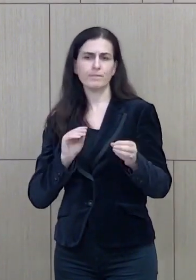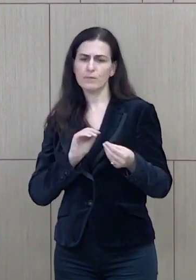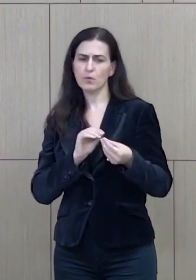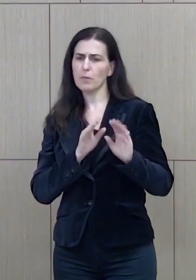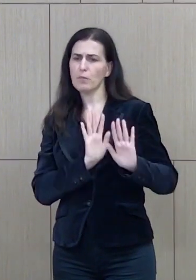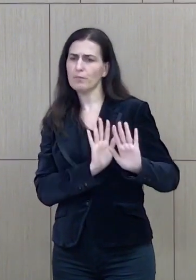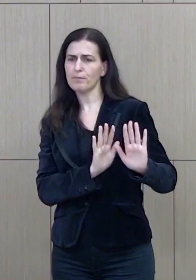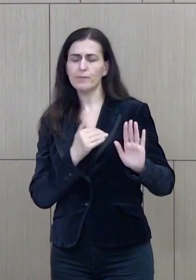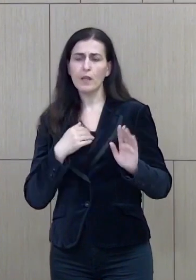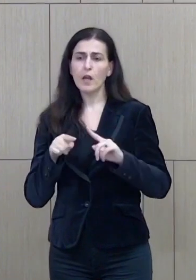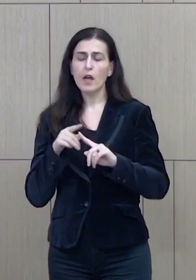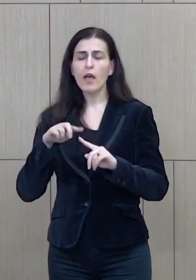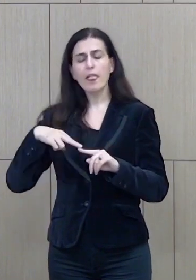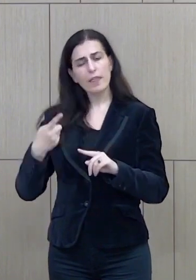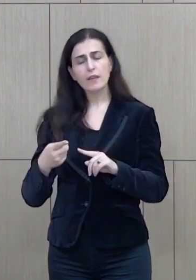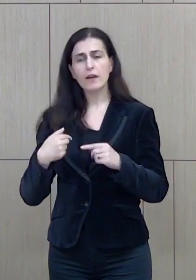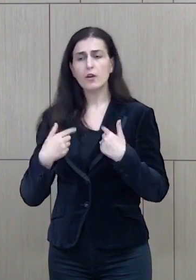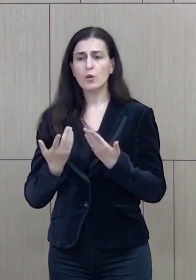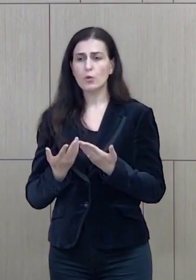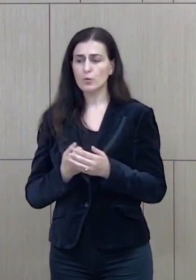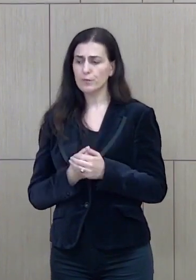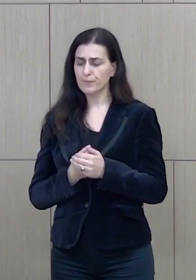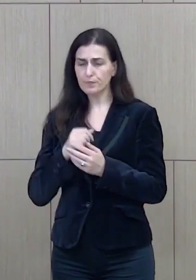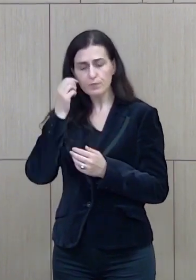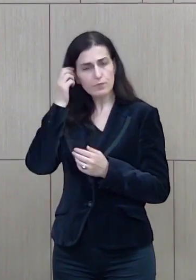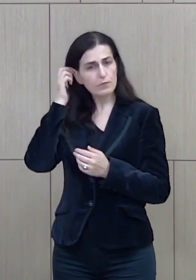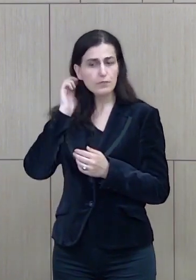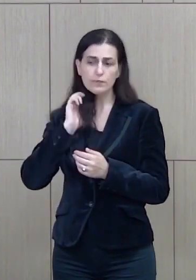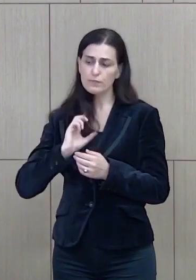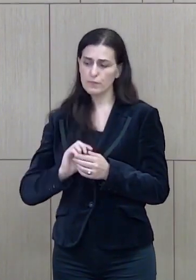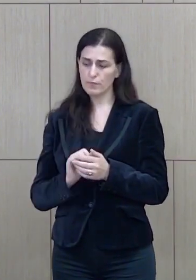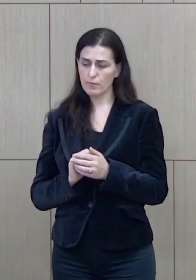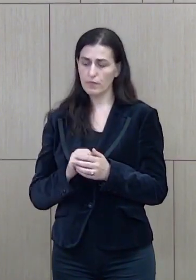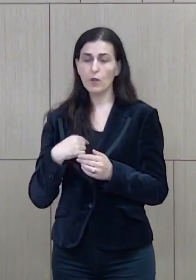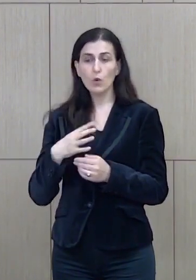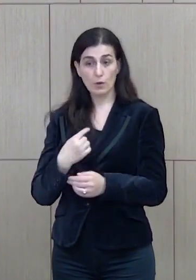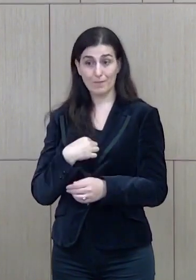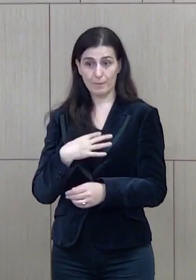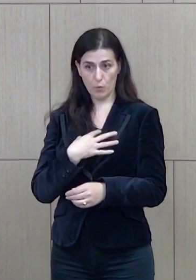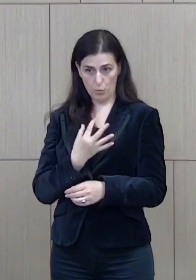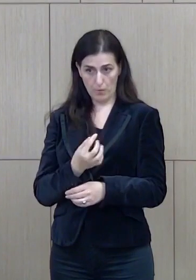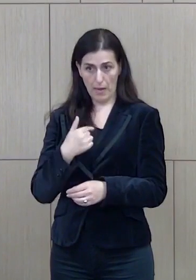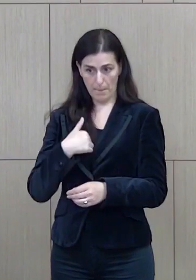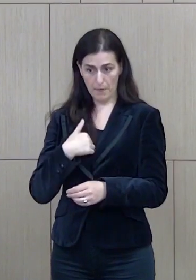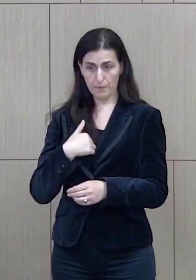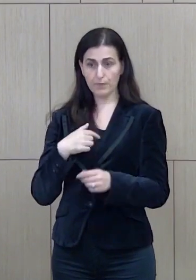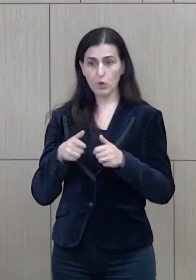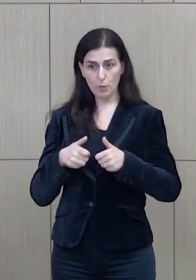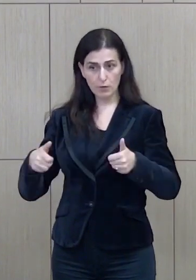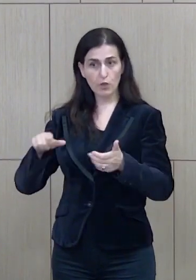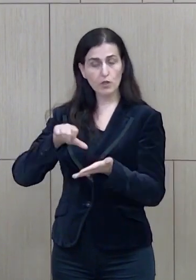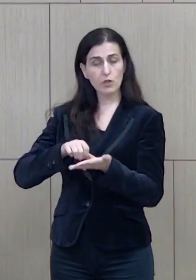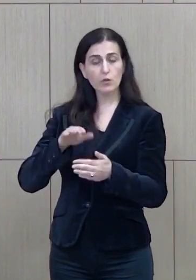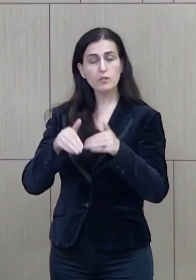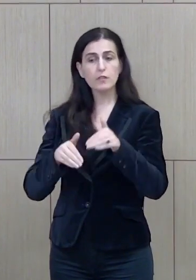njerë në emërë të komisionit qëndror të zgjede duha të them